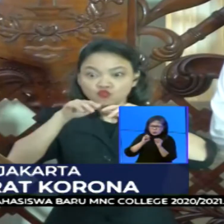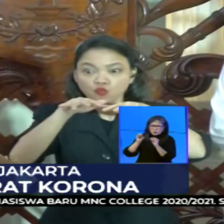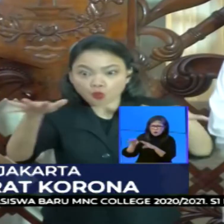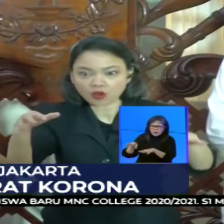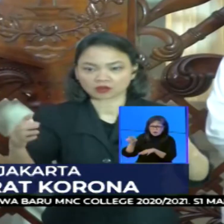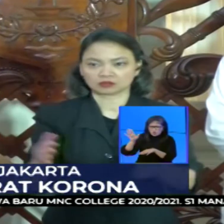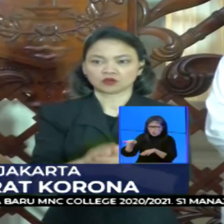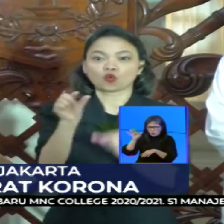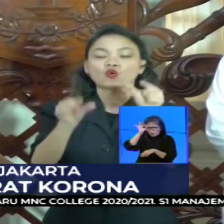kasih telah menonton!